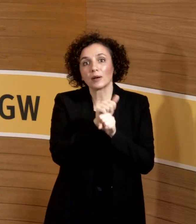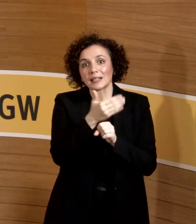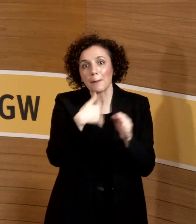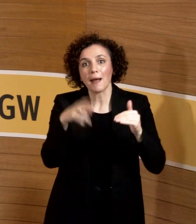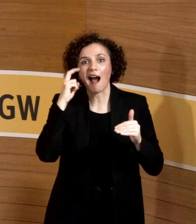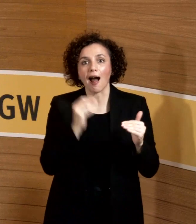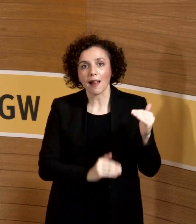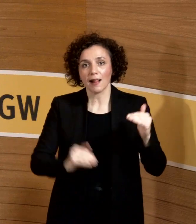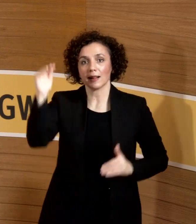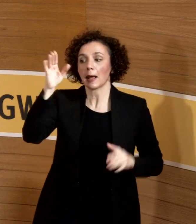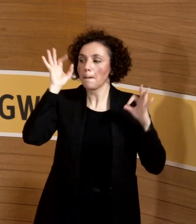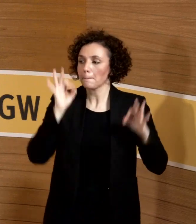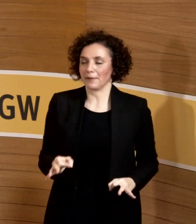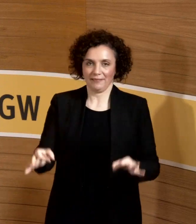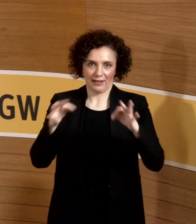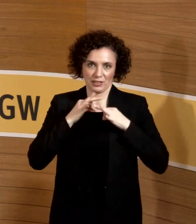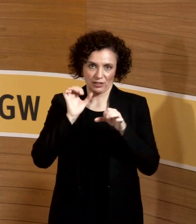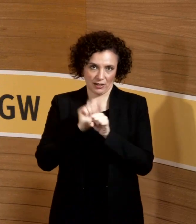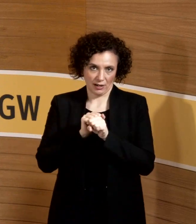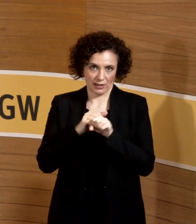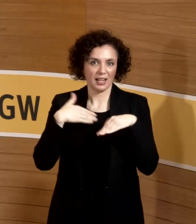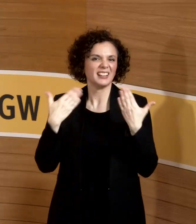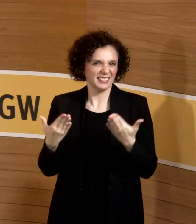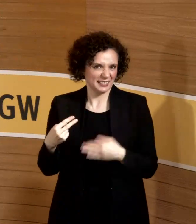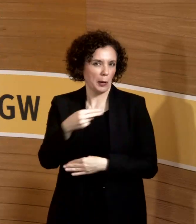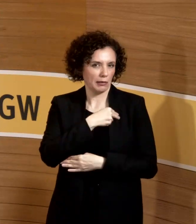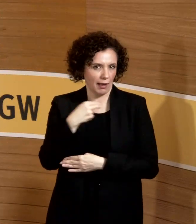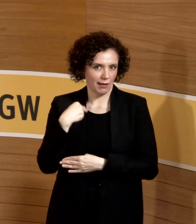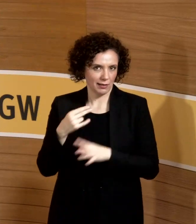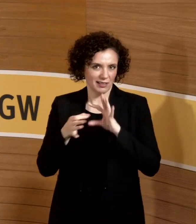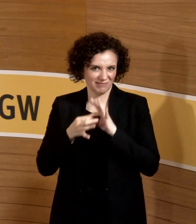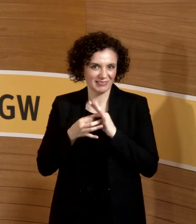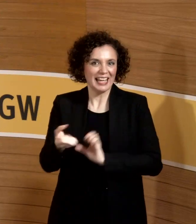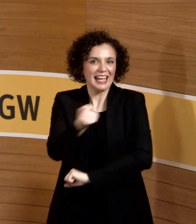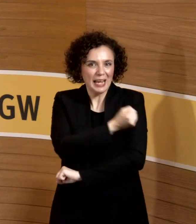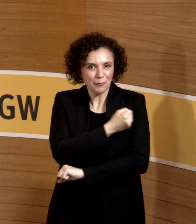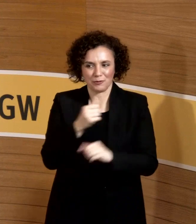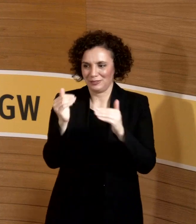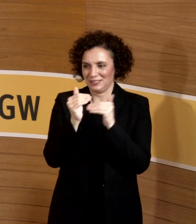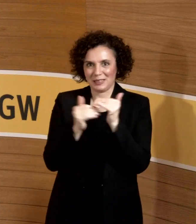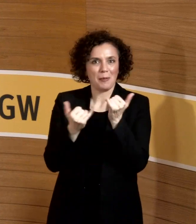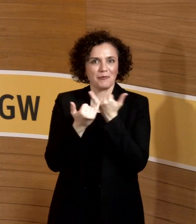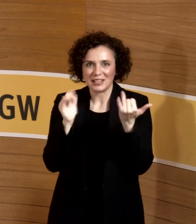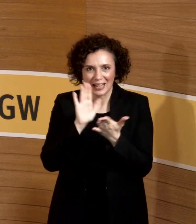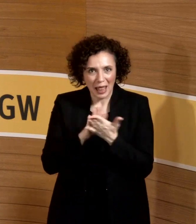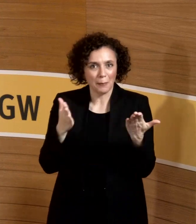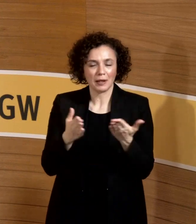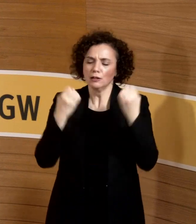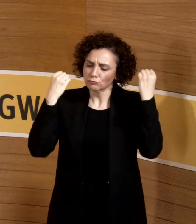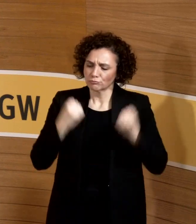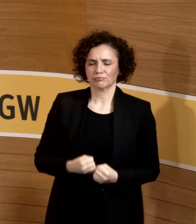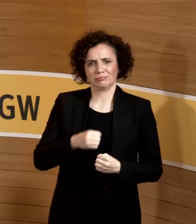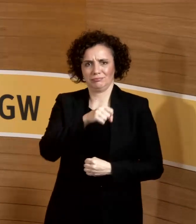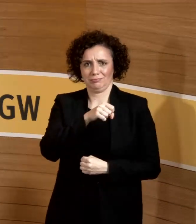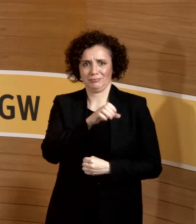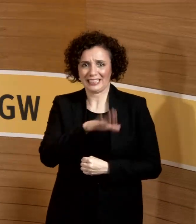Nachteil sozusagen des Impfens. Das funktioniert dieses Konzept eigentlich nur, wenn tatsächlich die Mehrzahl impfen lassen. Aber